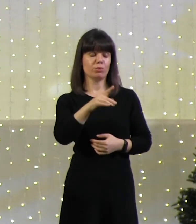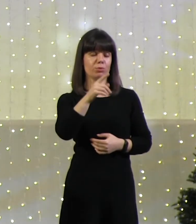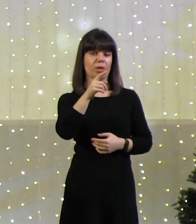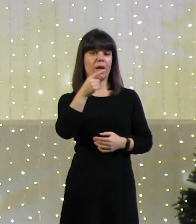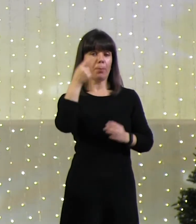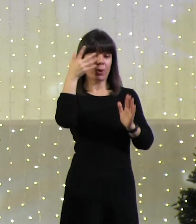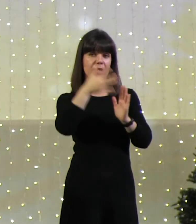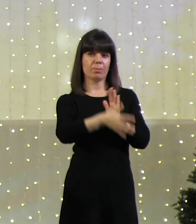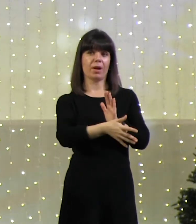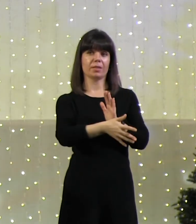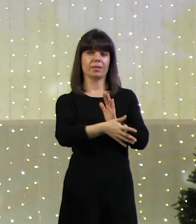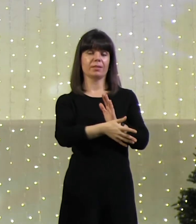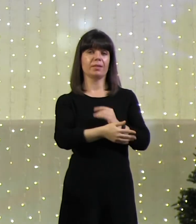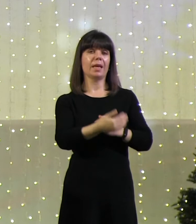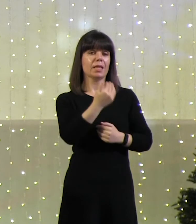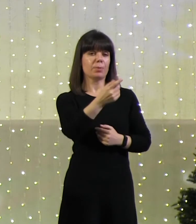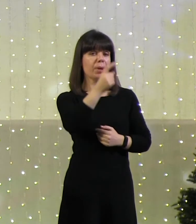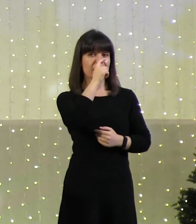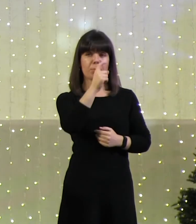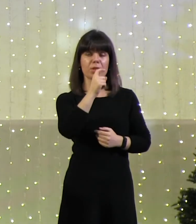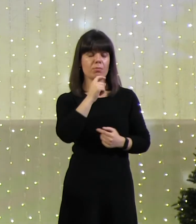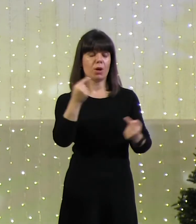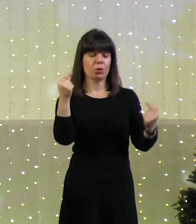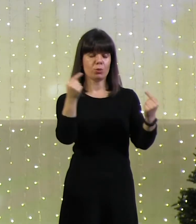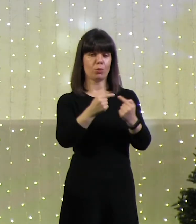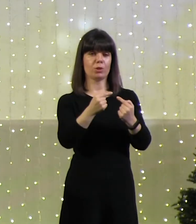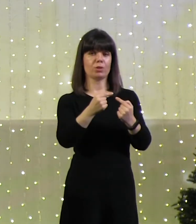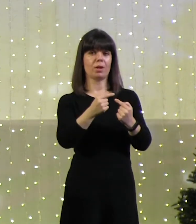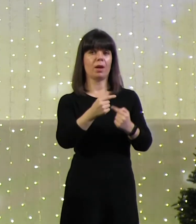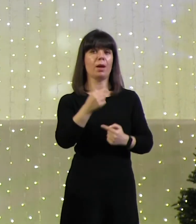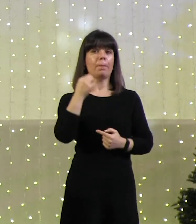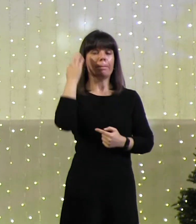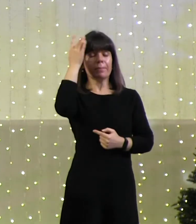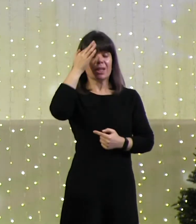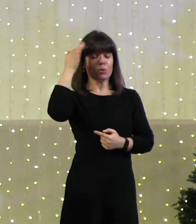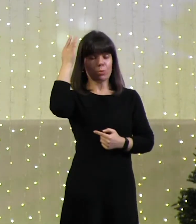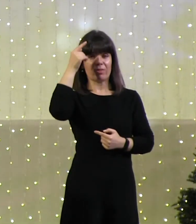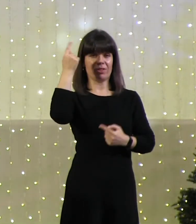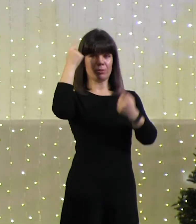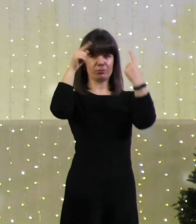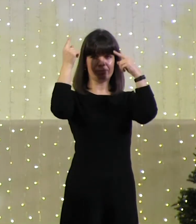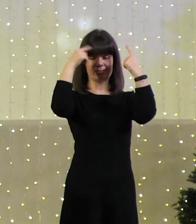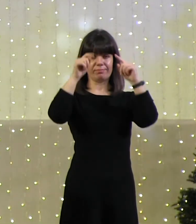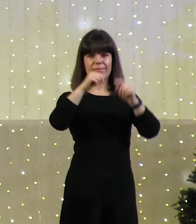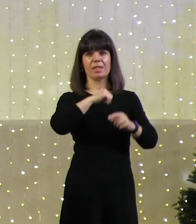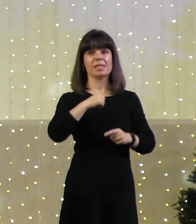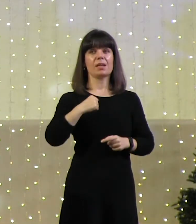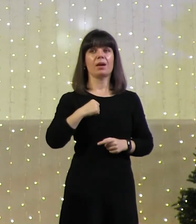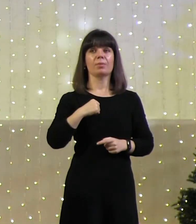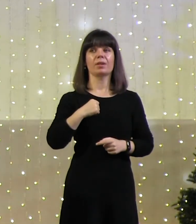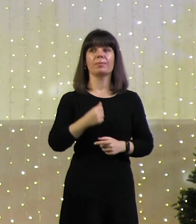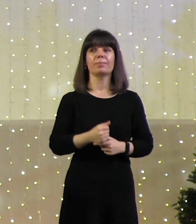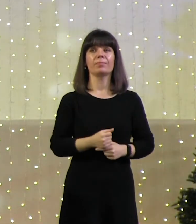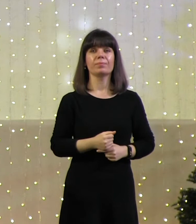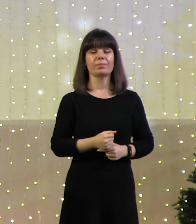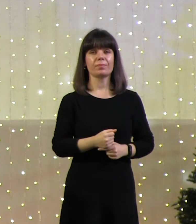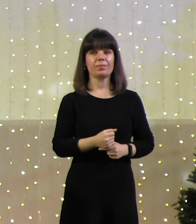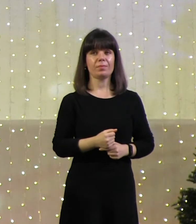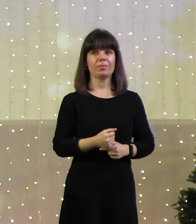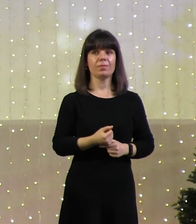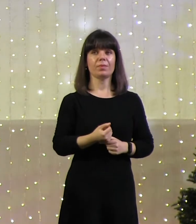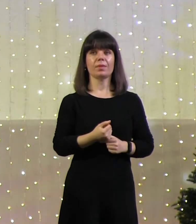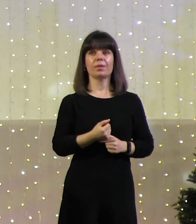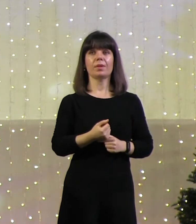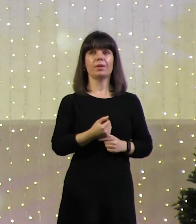вообще, тебя не понимают точно, додумывают, неправильно интерпретируют сказанное тобой, ты